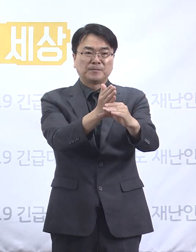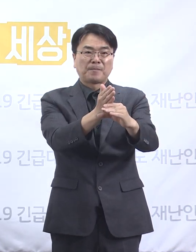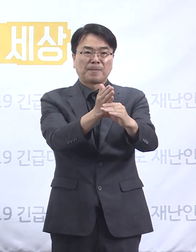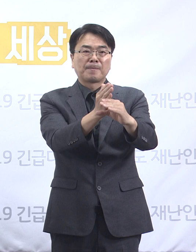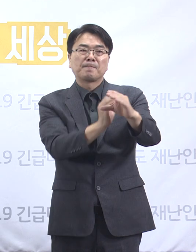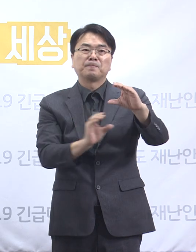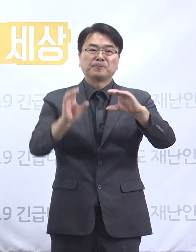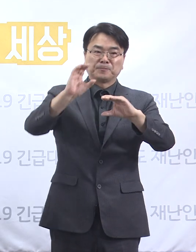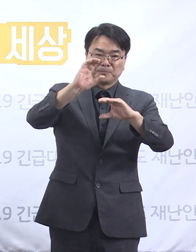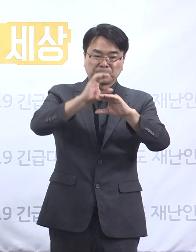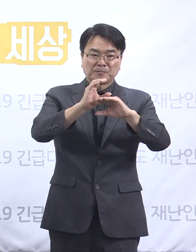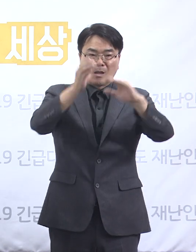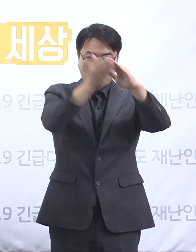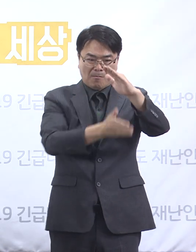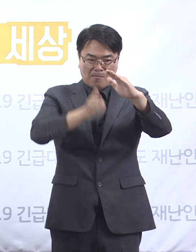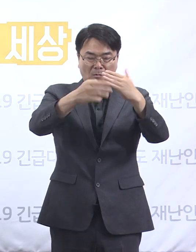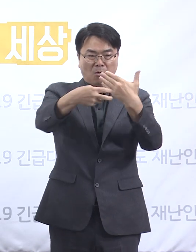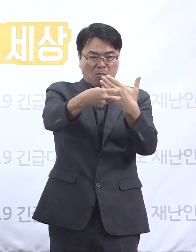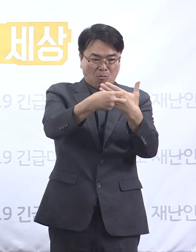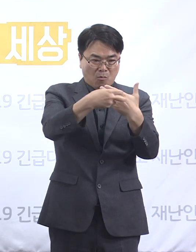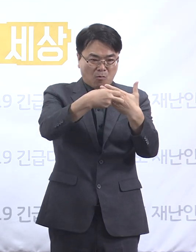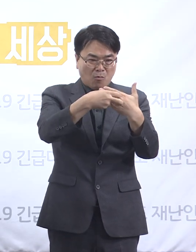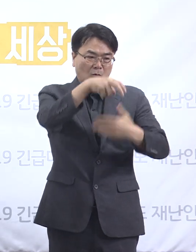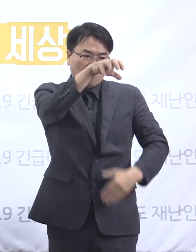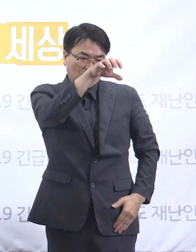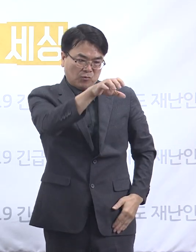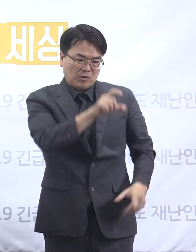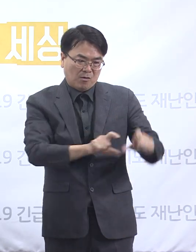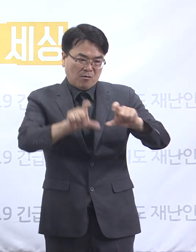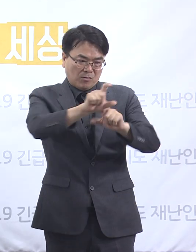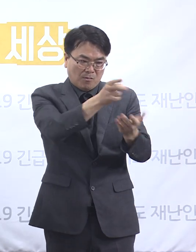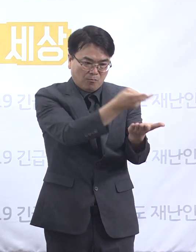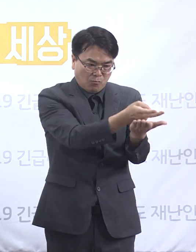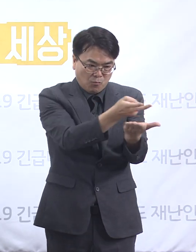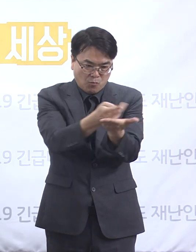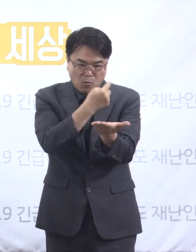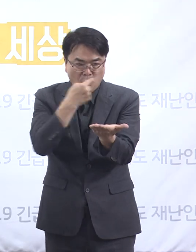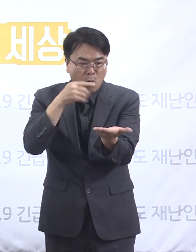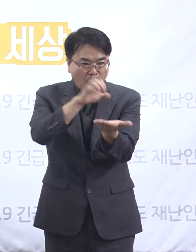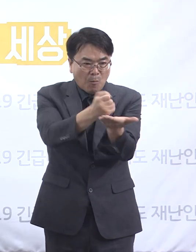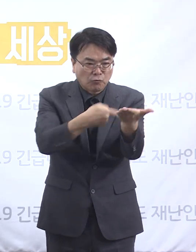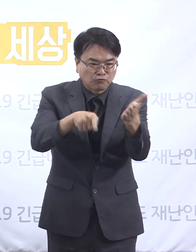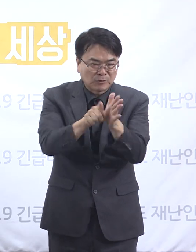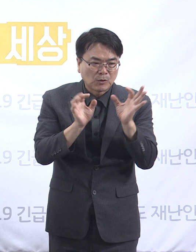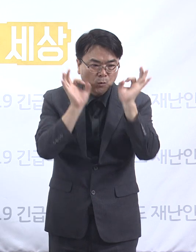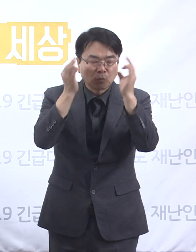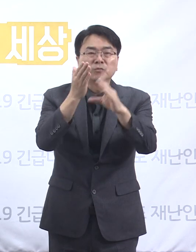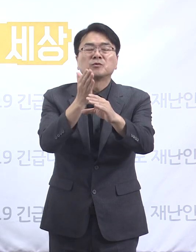더불어 도내 공공의료기관의 정식 병상을 추가 확보하기 위한 노력도 지속하고 있습니다.